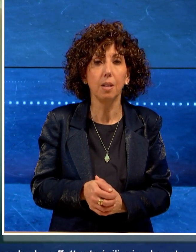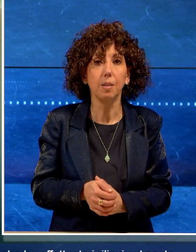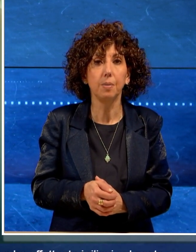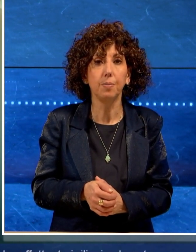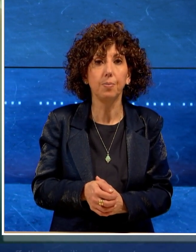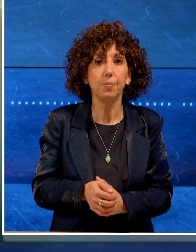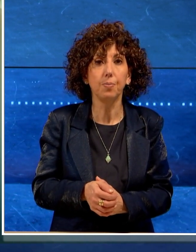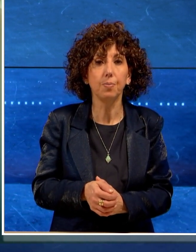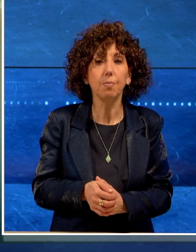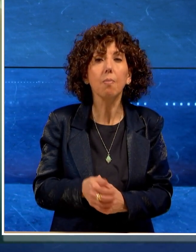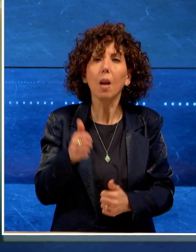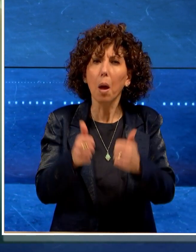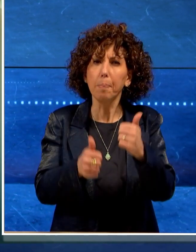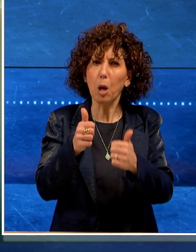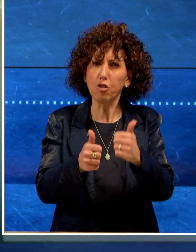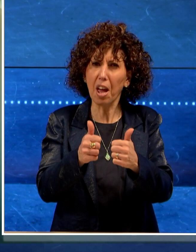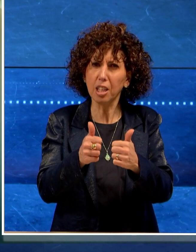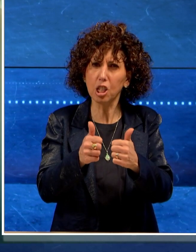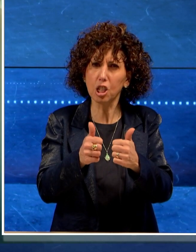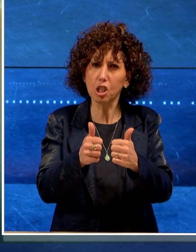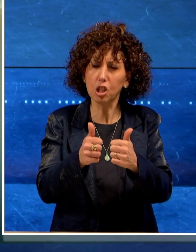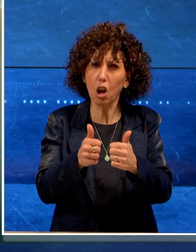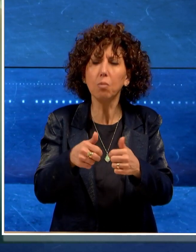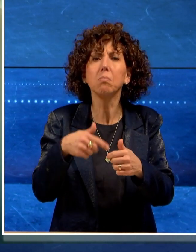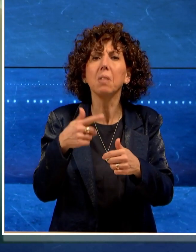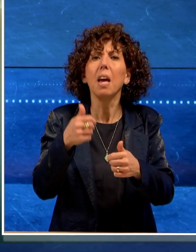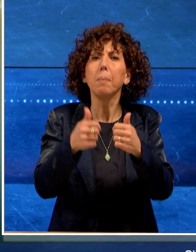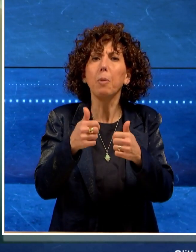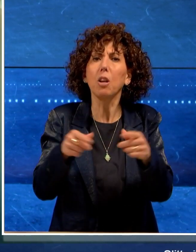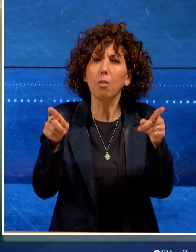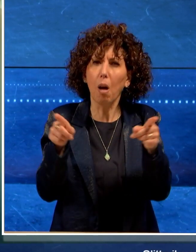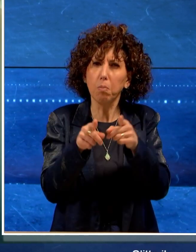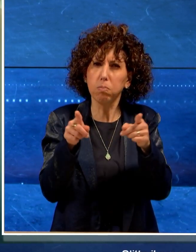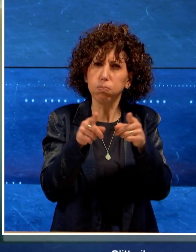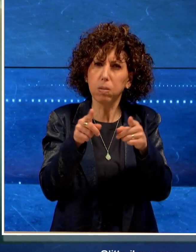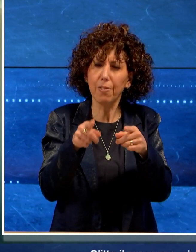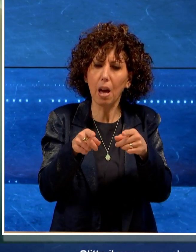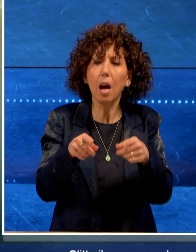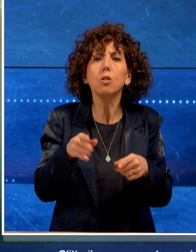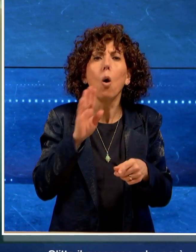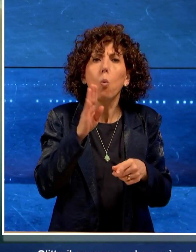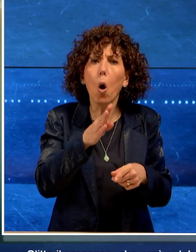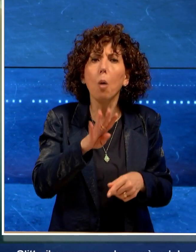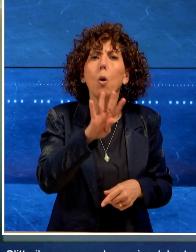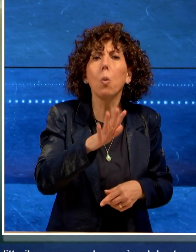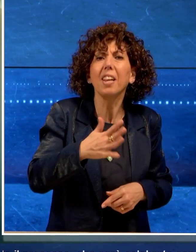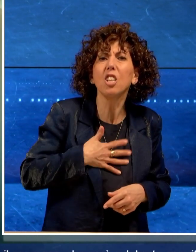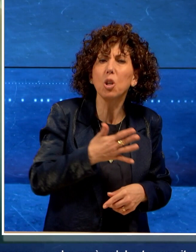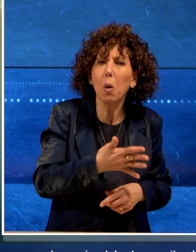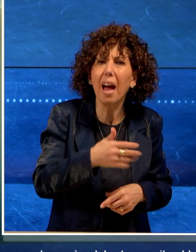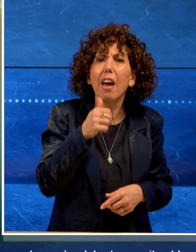Slitta il processo che sarà celebrato con rito abbreviato per il 45enne